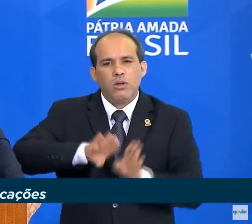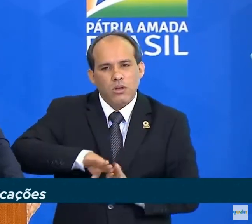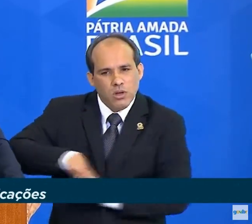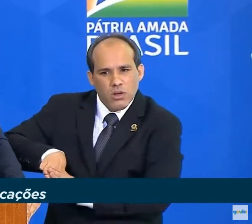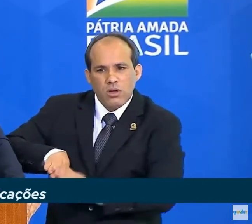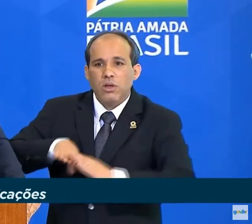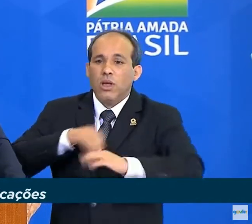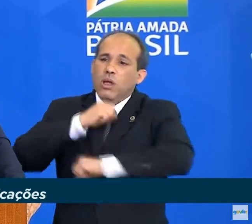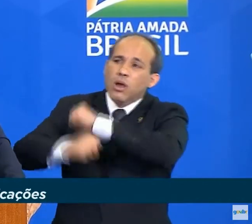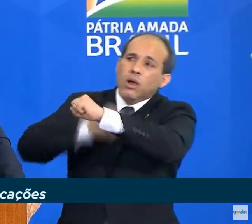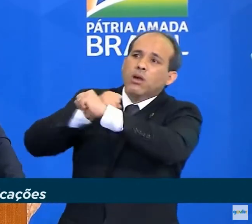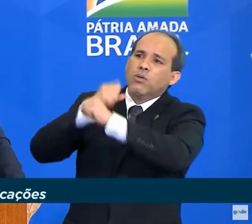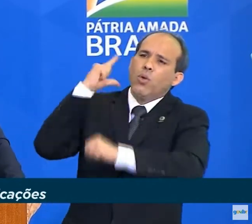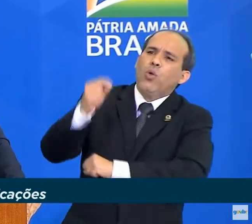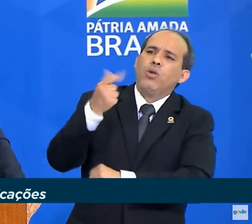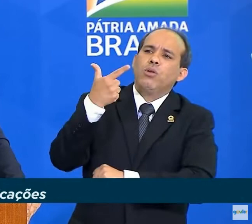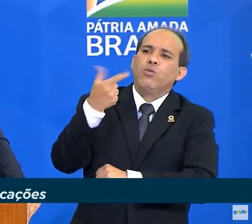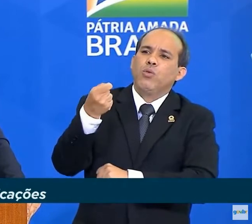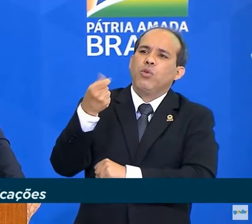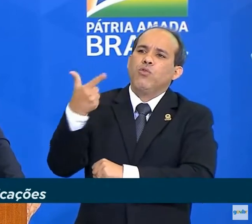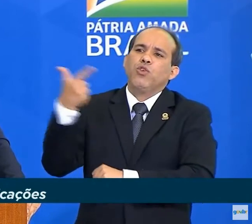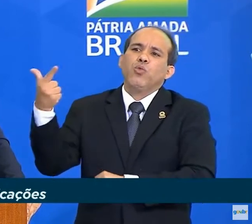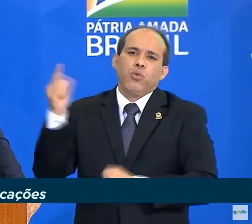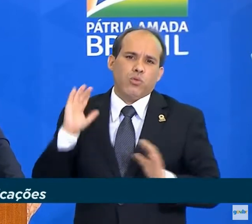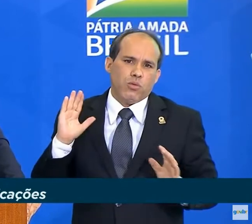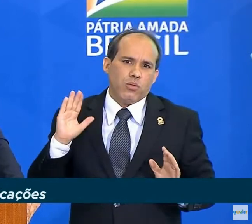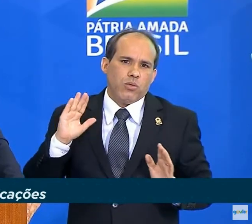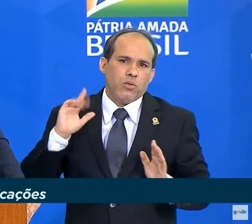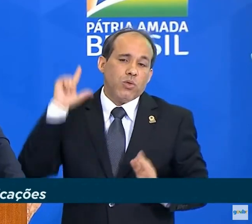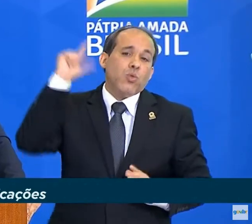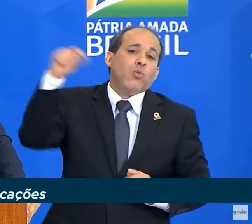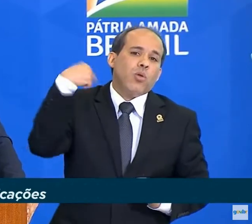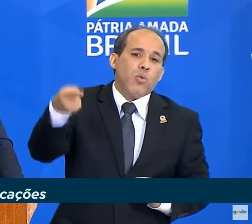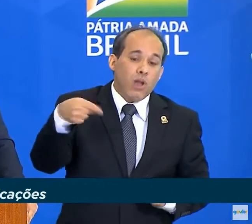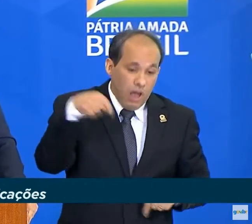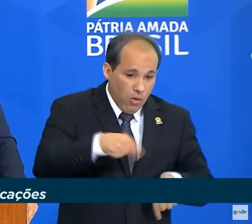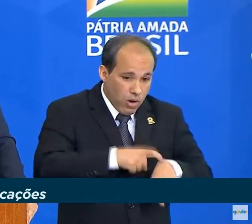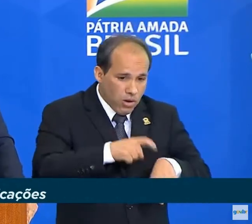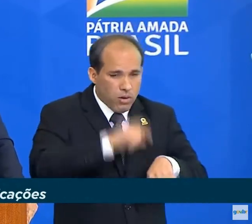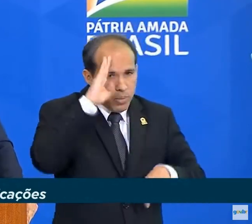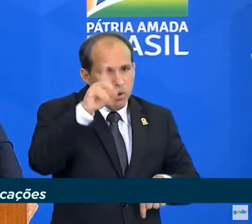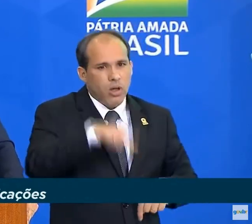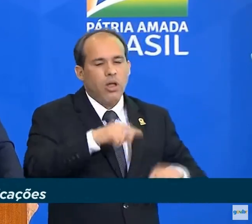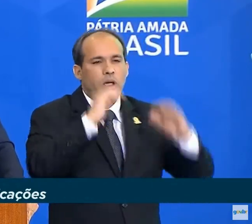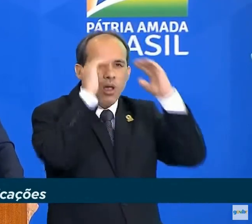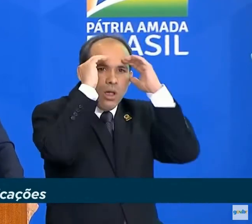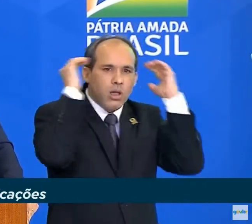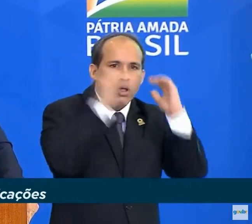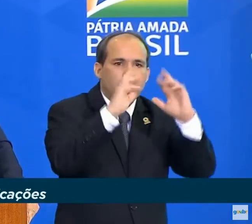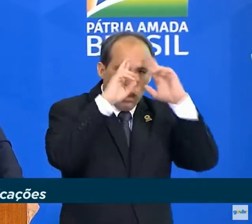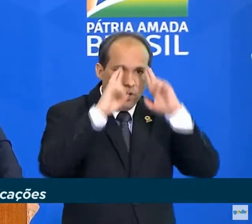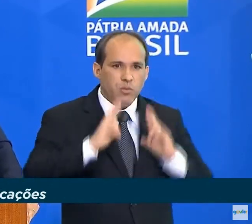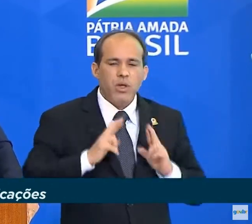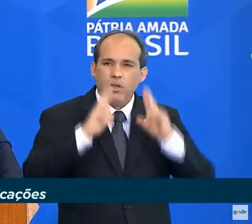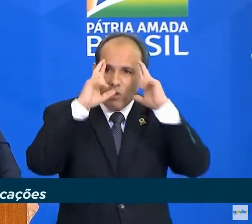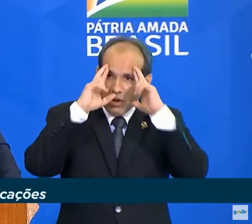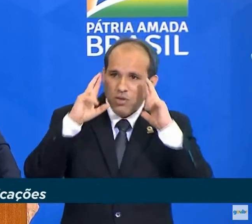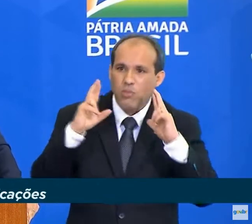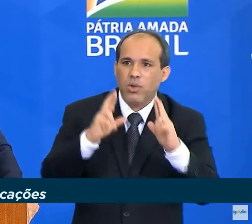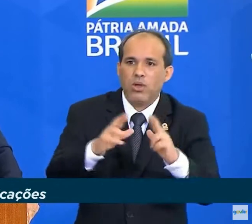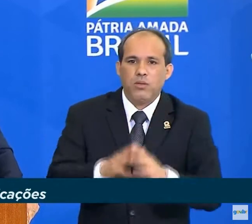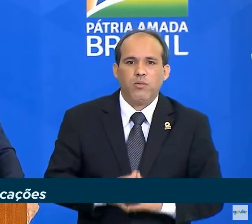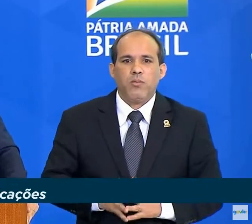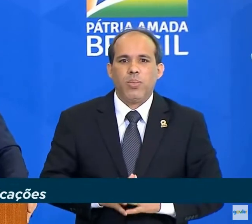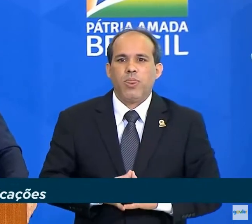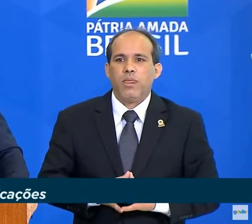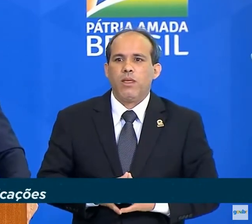É preciso, sobretudo, respeito e que deixemos as